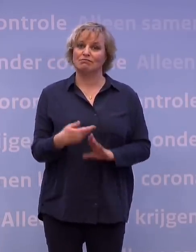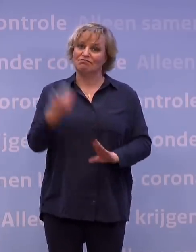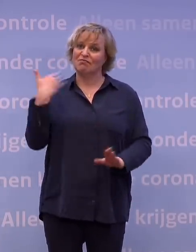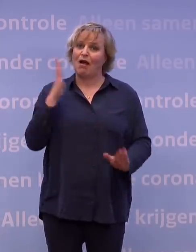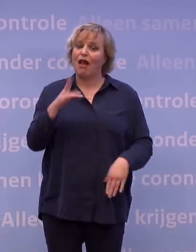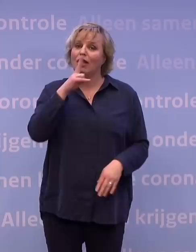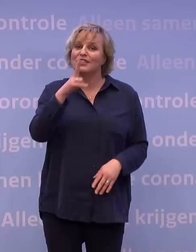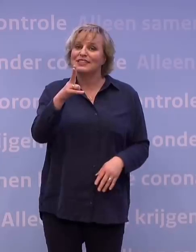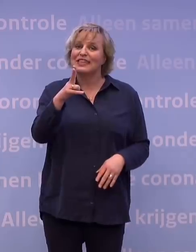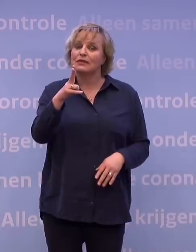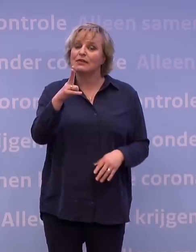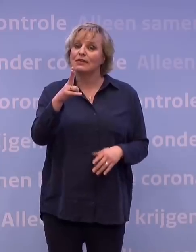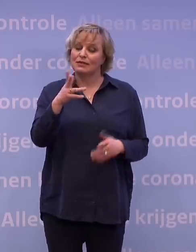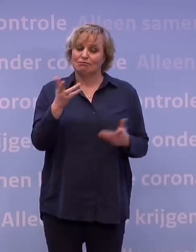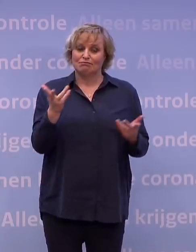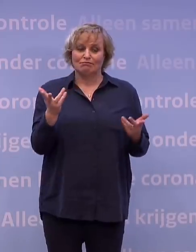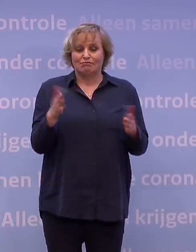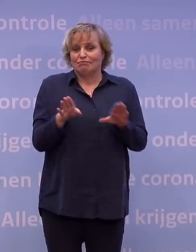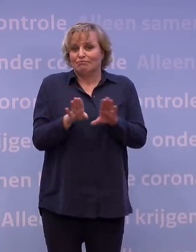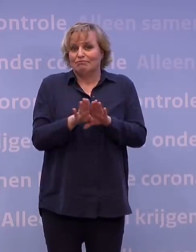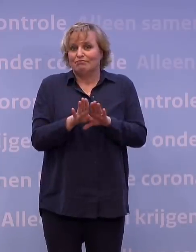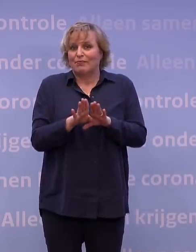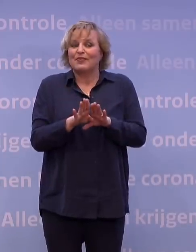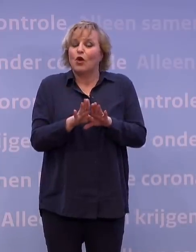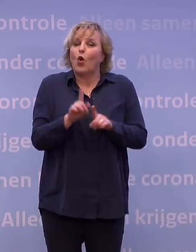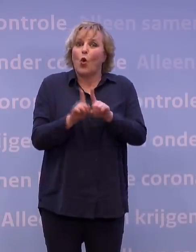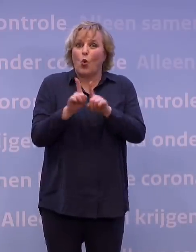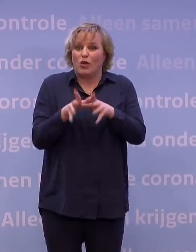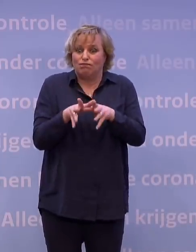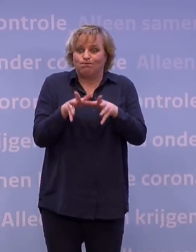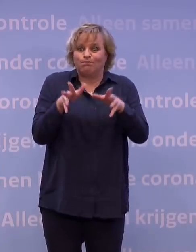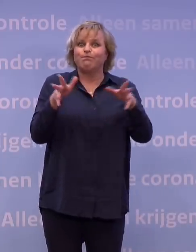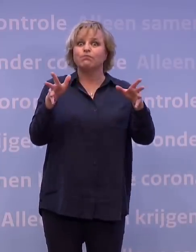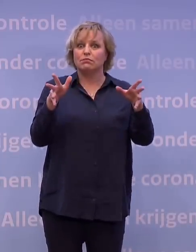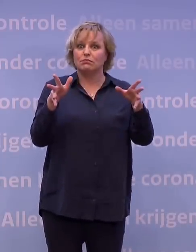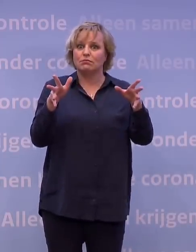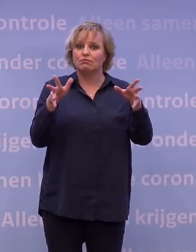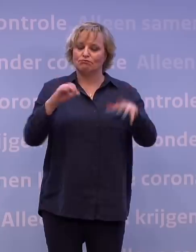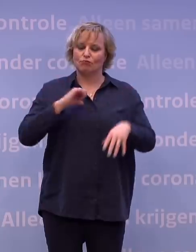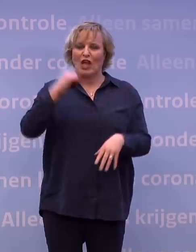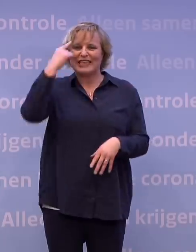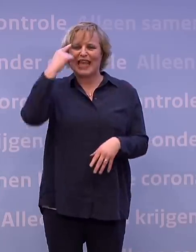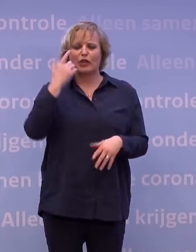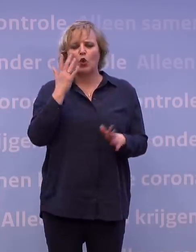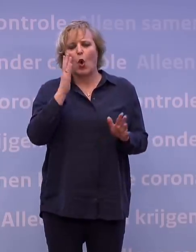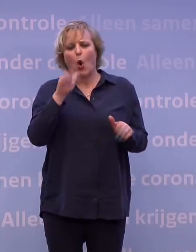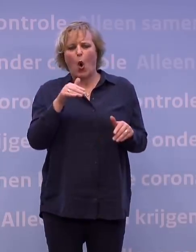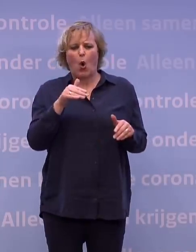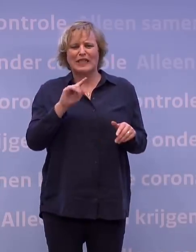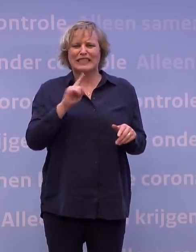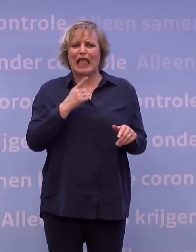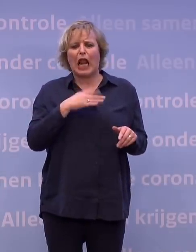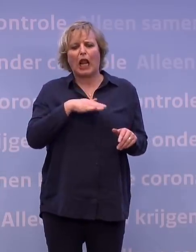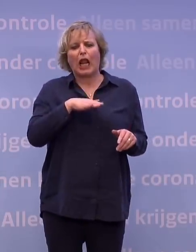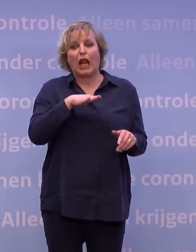gezien. Niets is zo verraderlijk als exponentiële groei. En zelfs als je denkt, het gaat vast sneller dan ik denk,